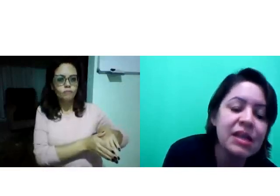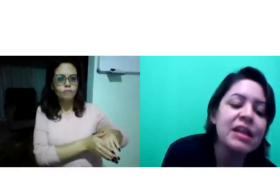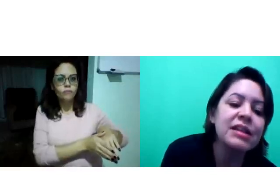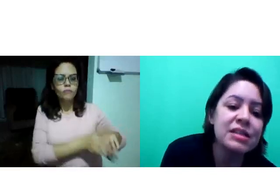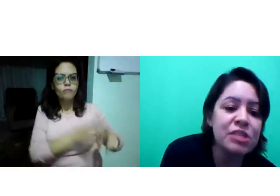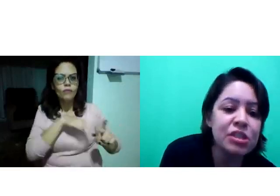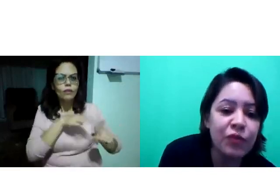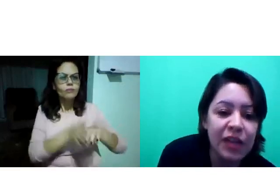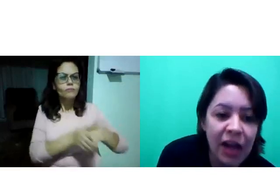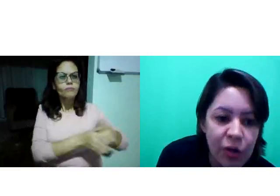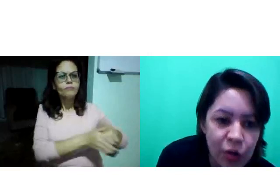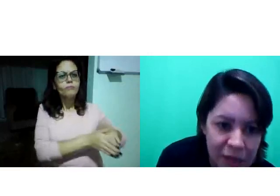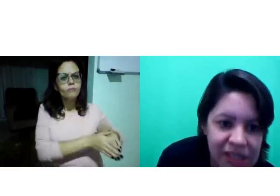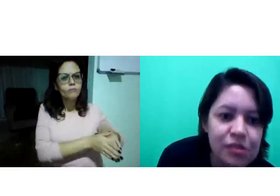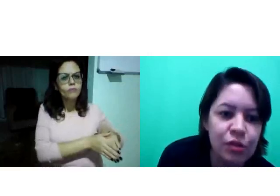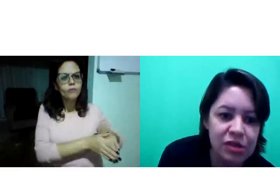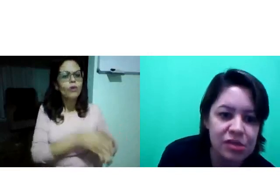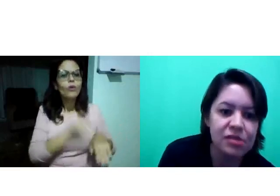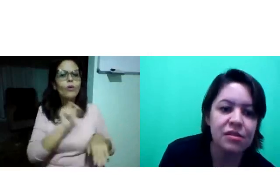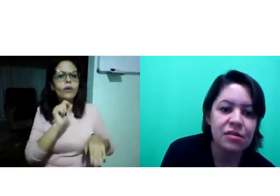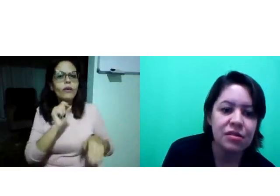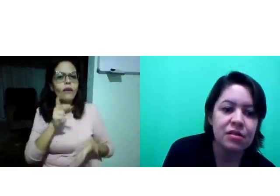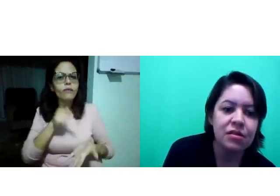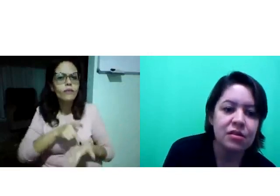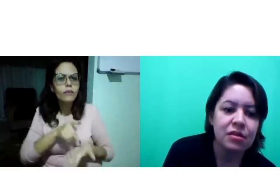precisa desmistificar algumas questões.